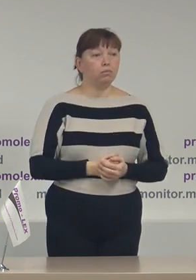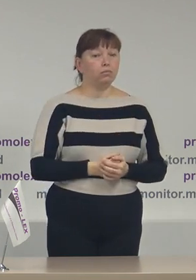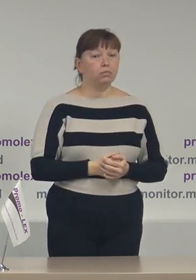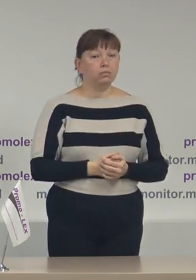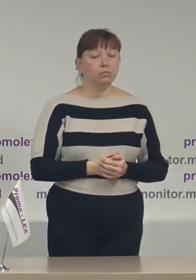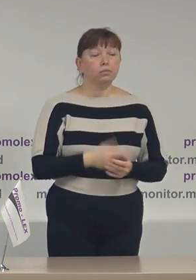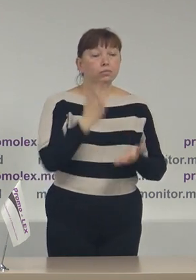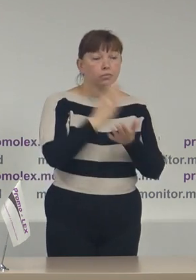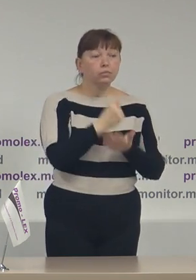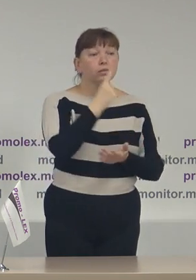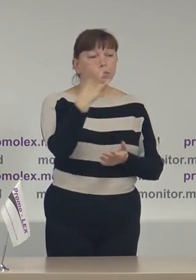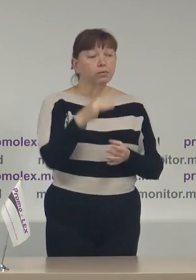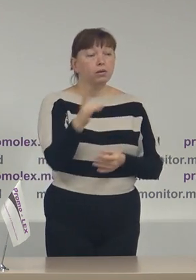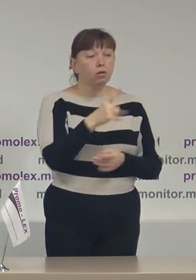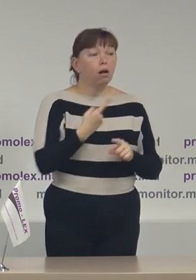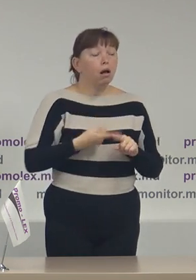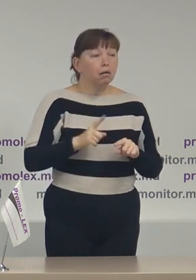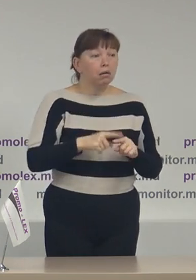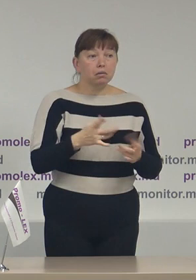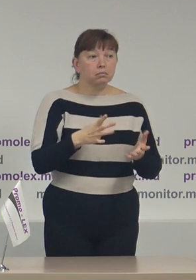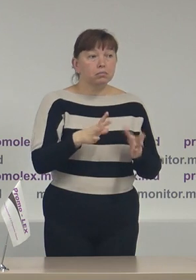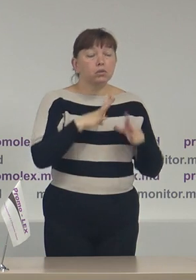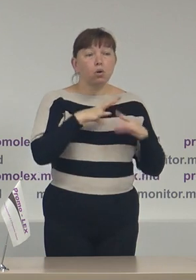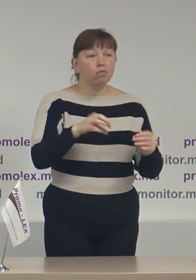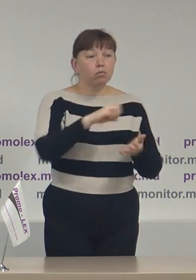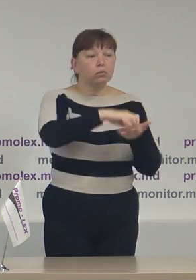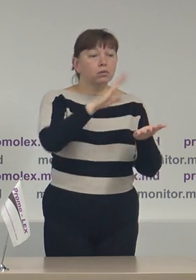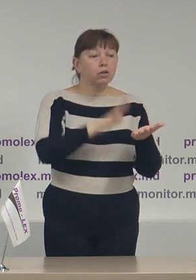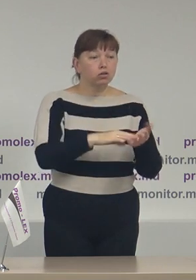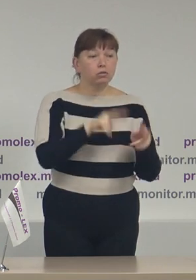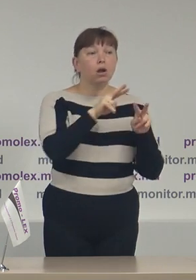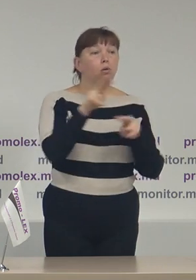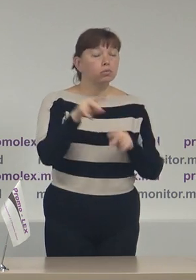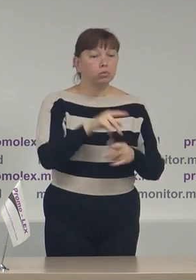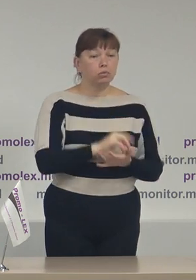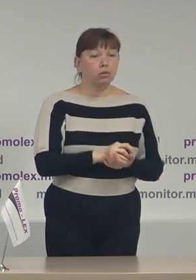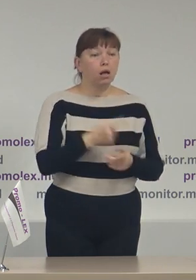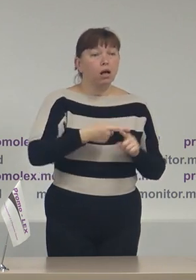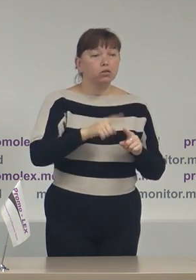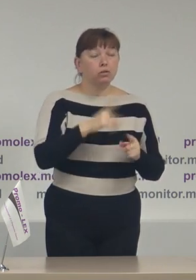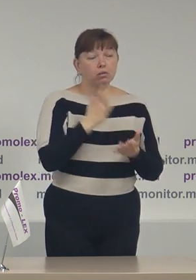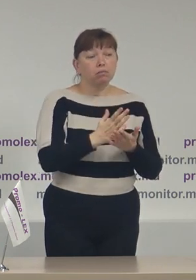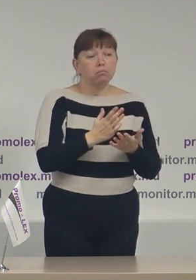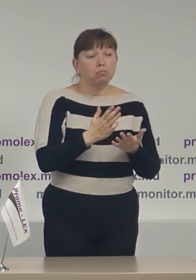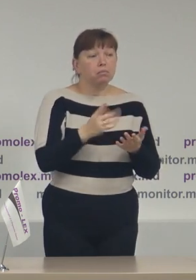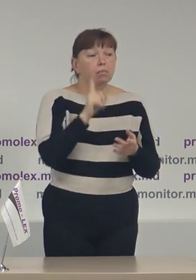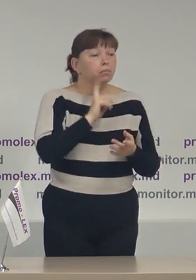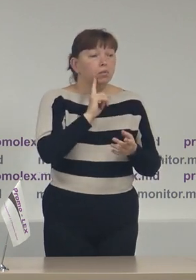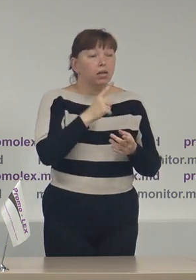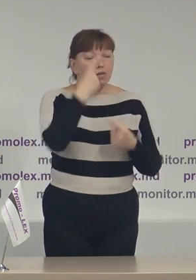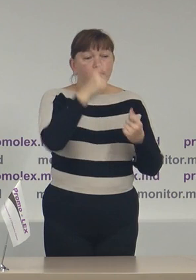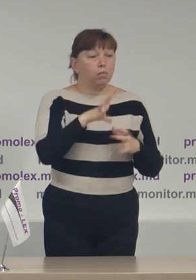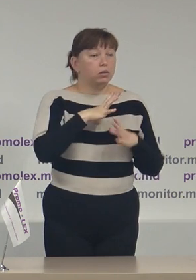sunt câteva raioane în care în genere se pare că nu au fost înregistrați observători cel puțin aceste informații nu au